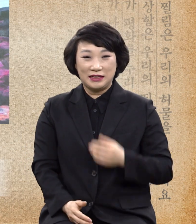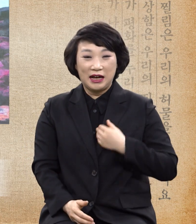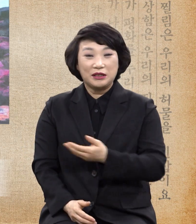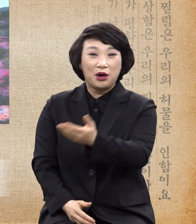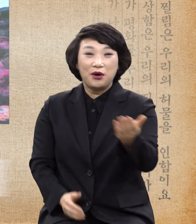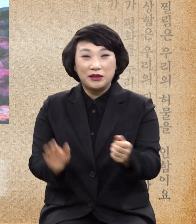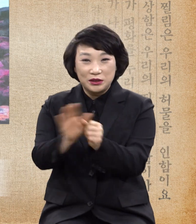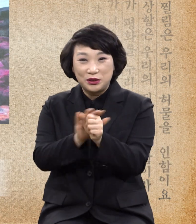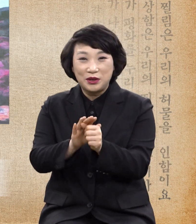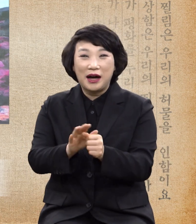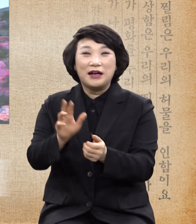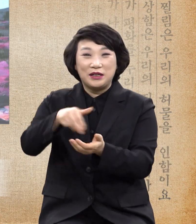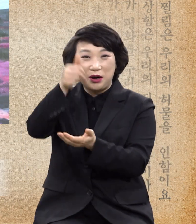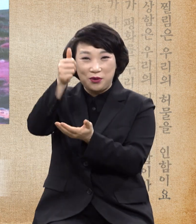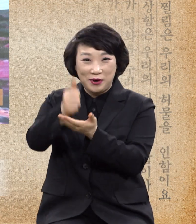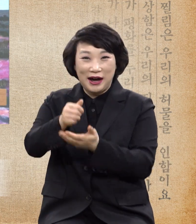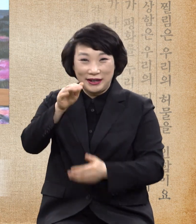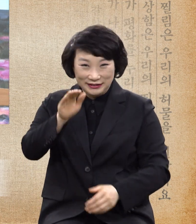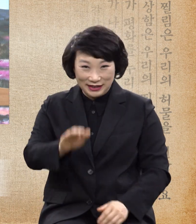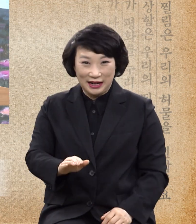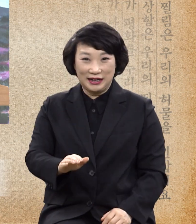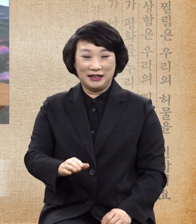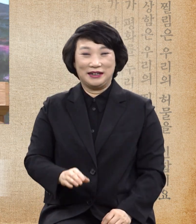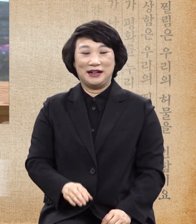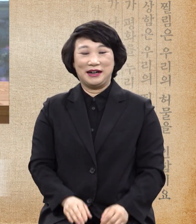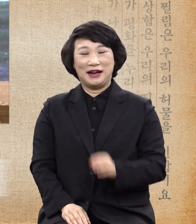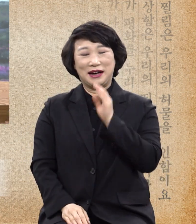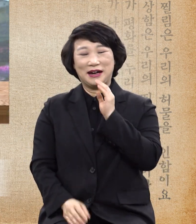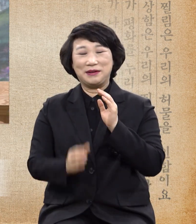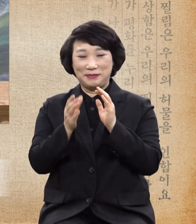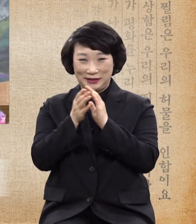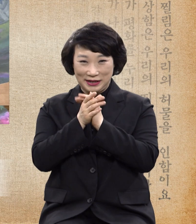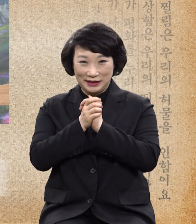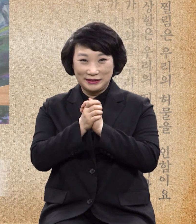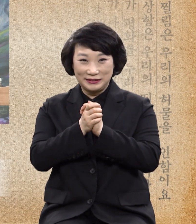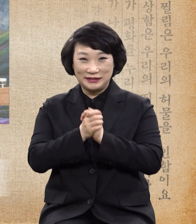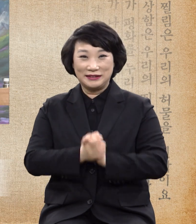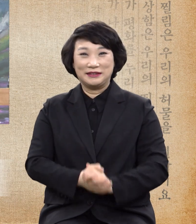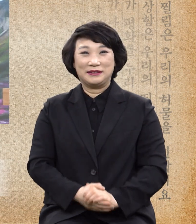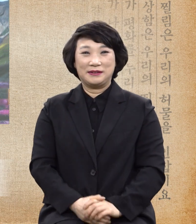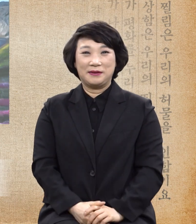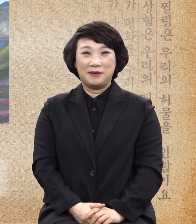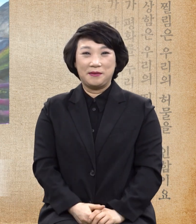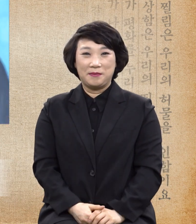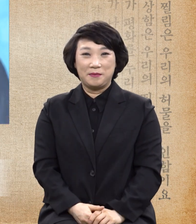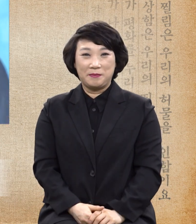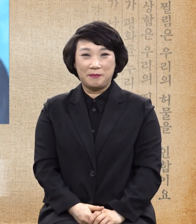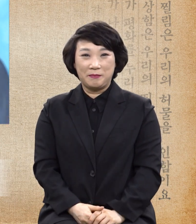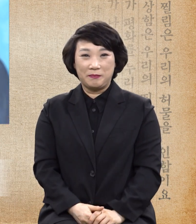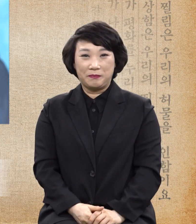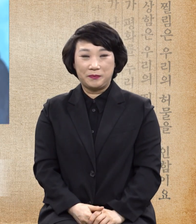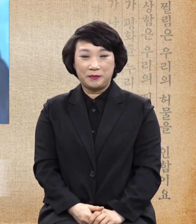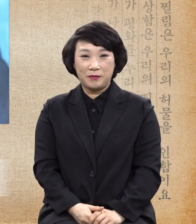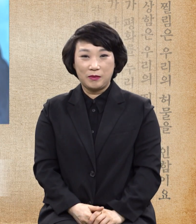치료하는 여우와니라 말씀하셨다 그럼 여기